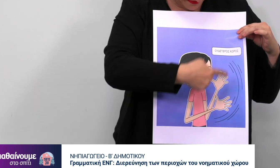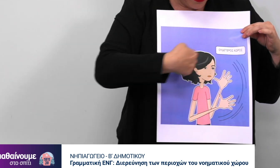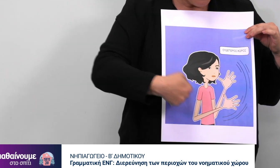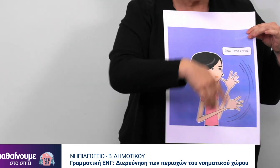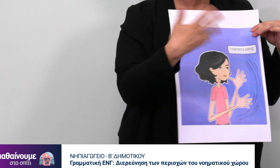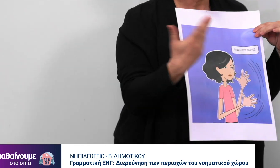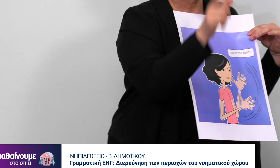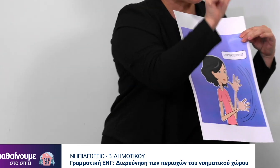αφήσα.